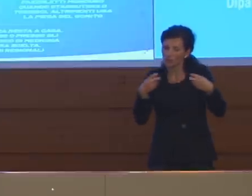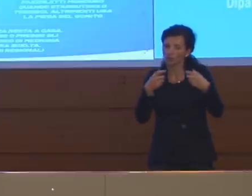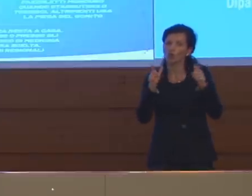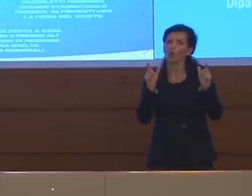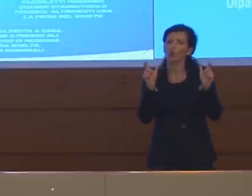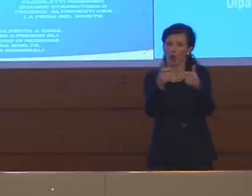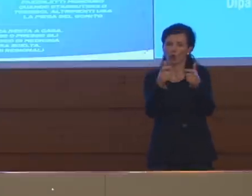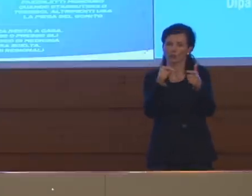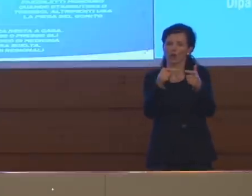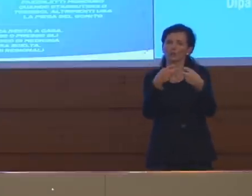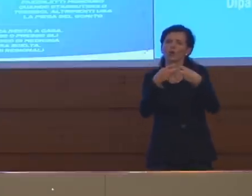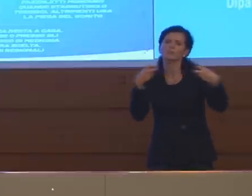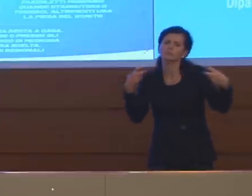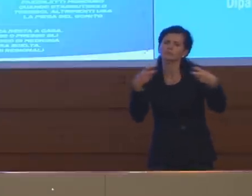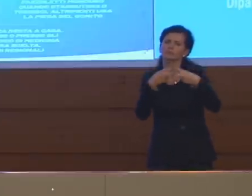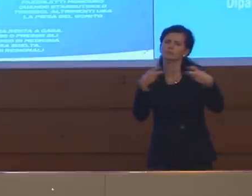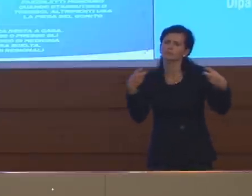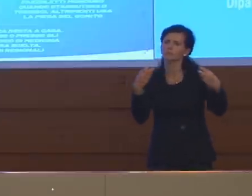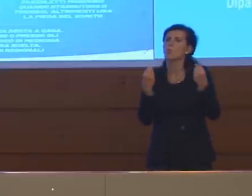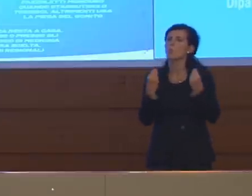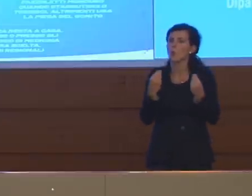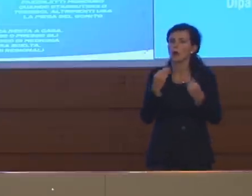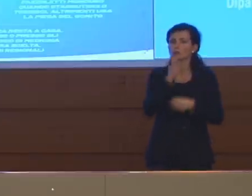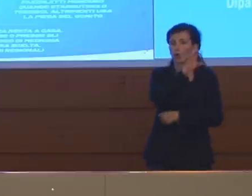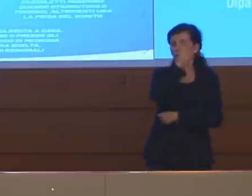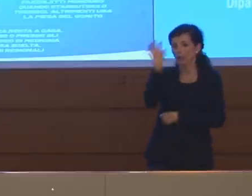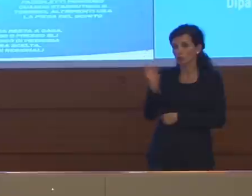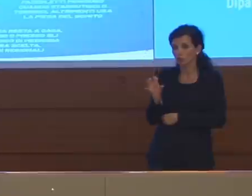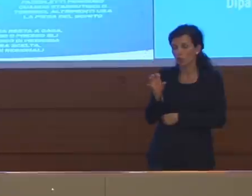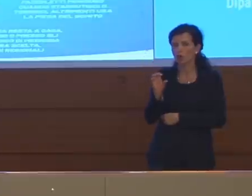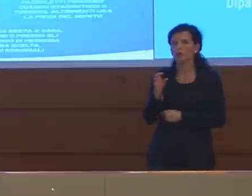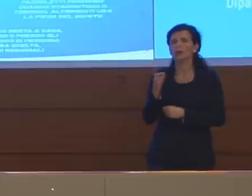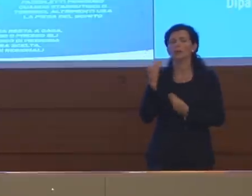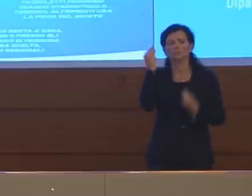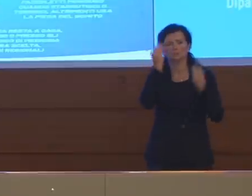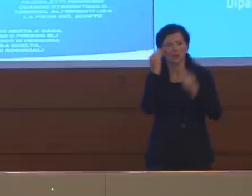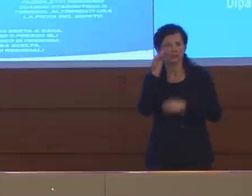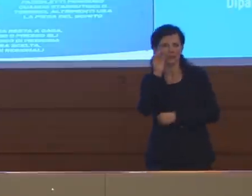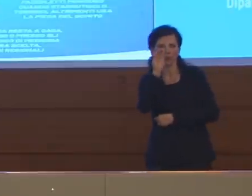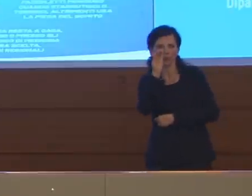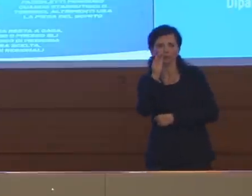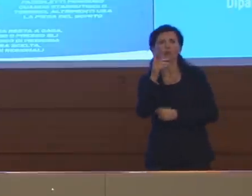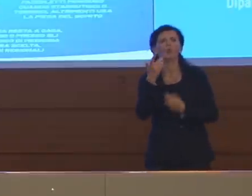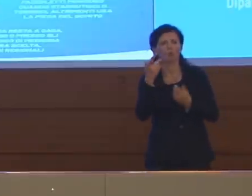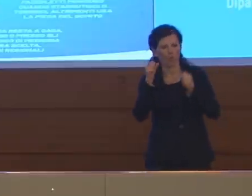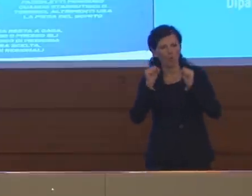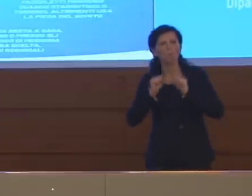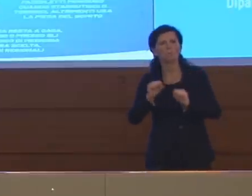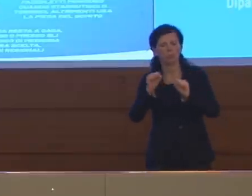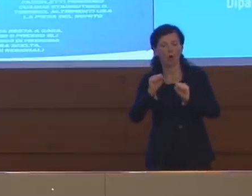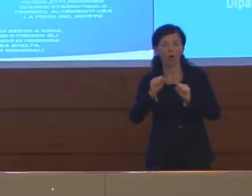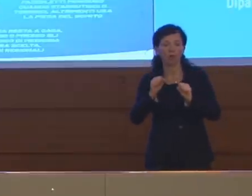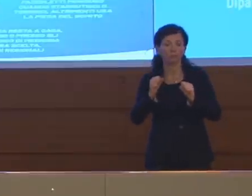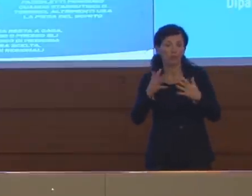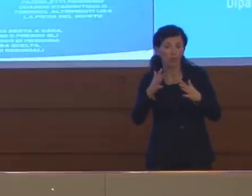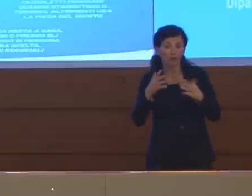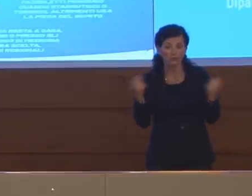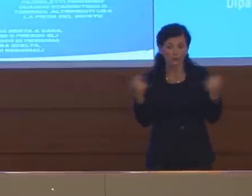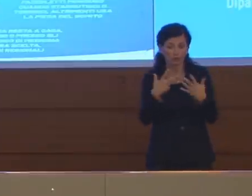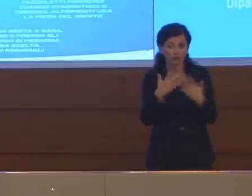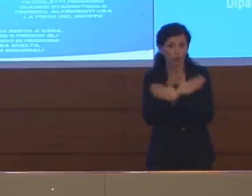proporzionato appunto ai casi effettivi di ciascuna regione, cioè se c'è un orizzonte temporale in cui questo potrà avvenire, non so se dal 18 maggio